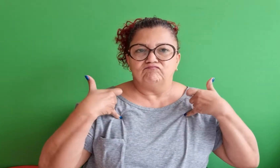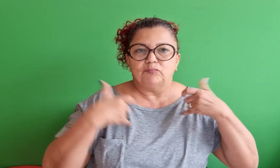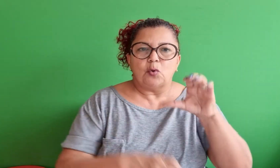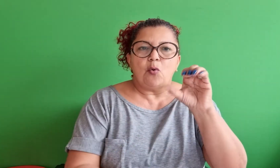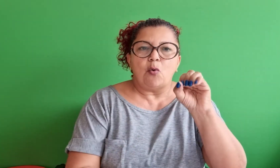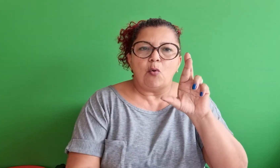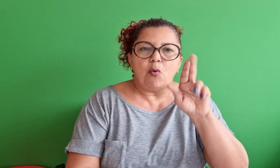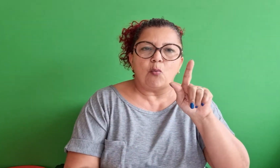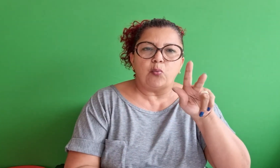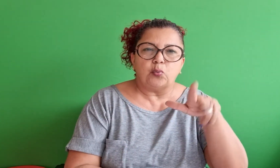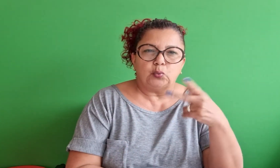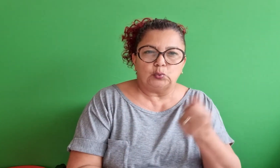orgulho. orgulho.